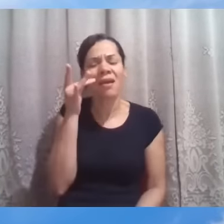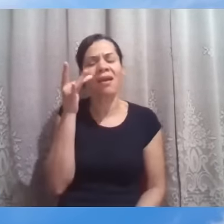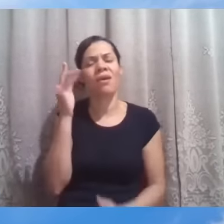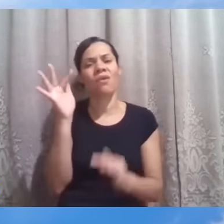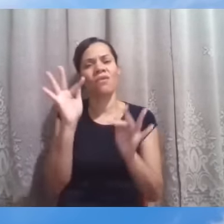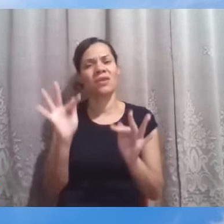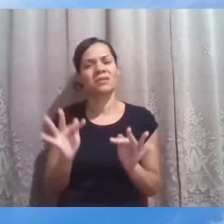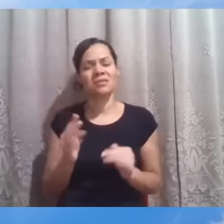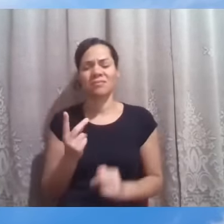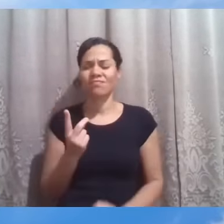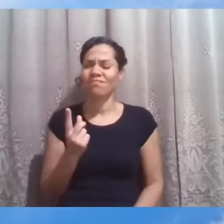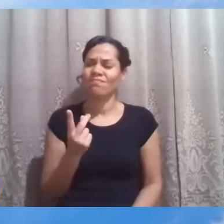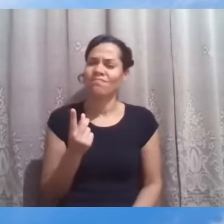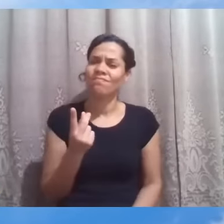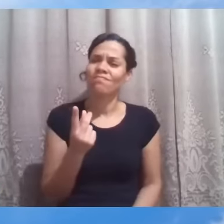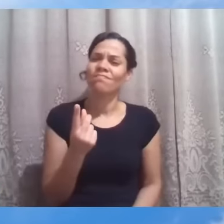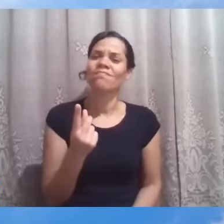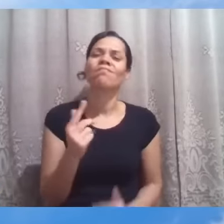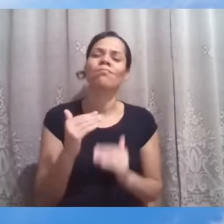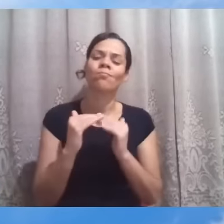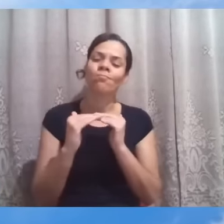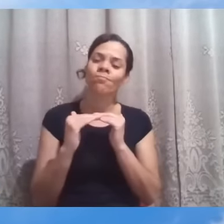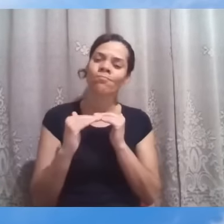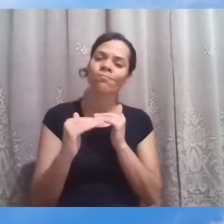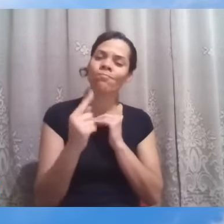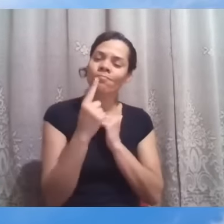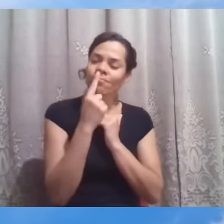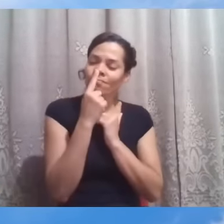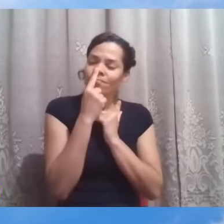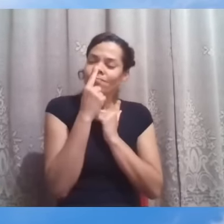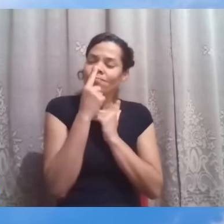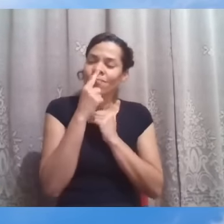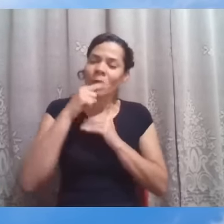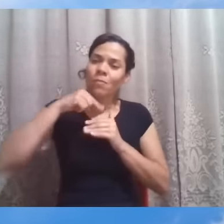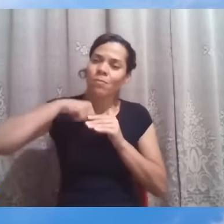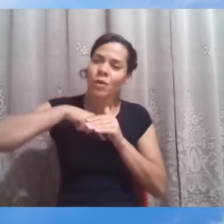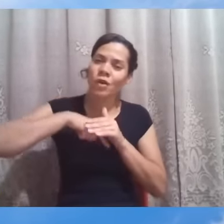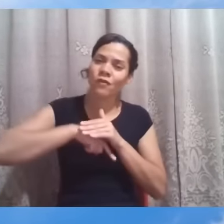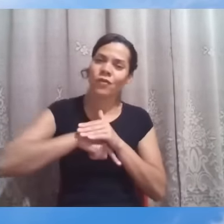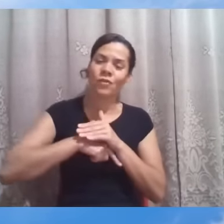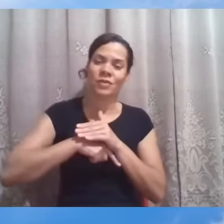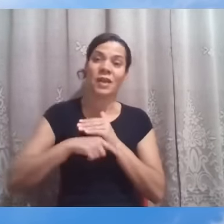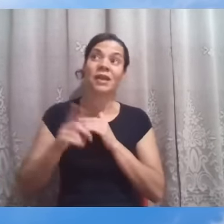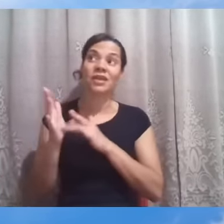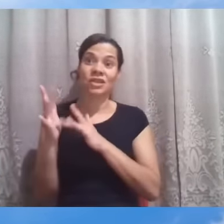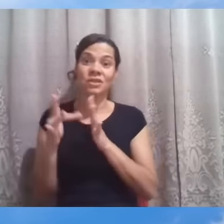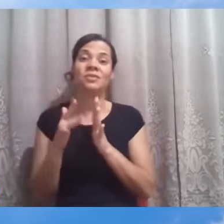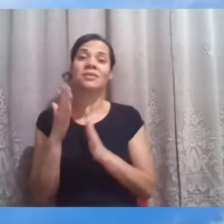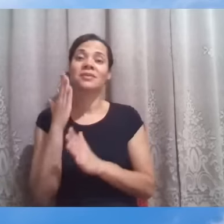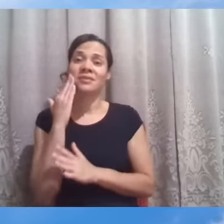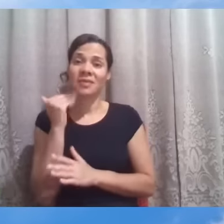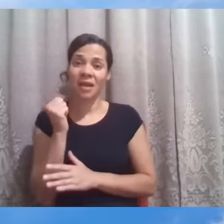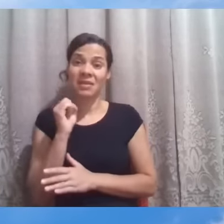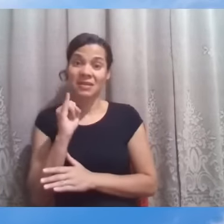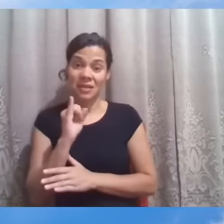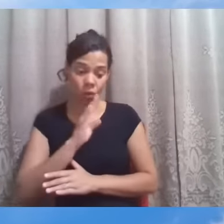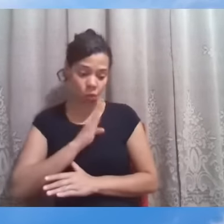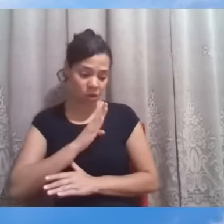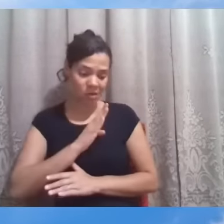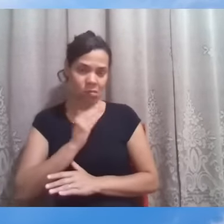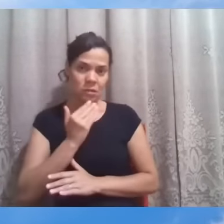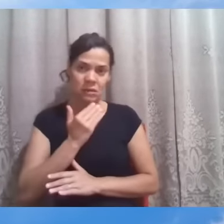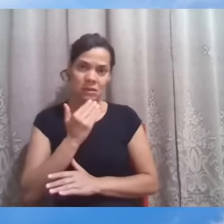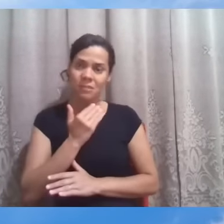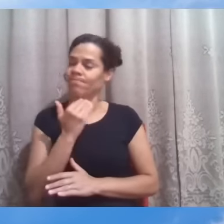duradoura, perene, íntima, profunda, e ele sabe que isso não se dará sem um coração aperfeiçoado. É